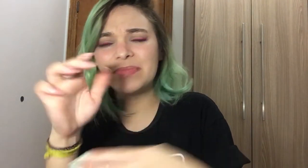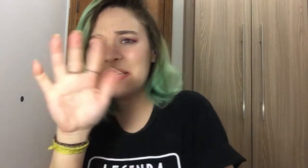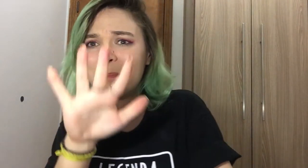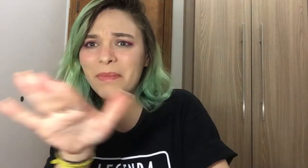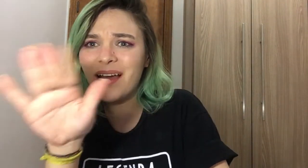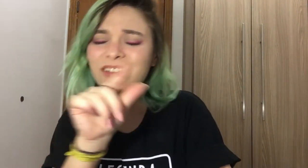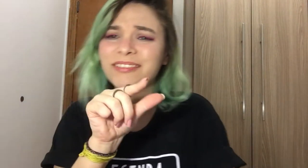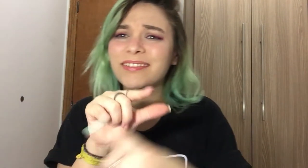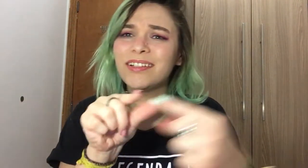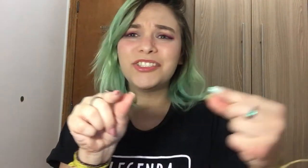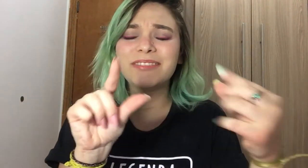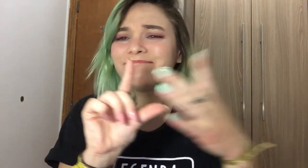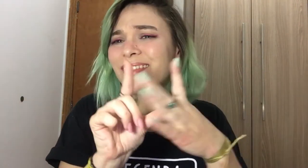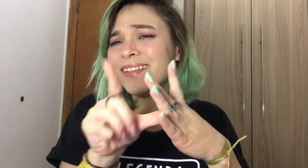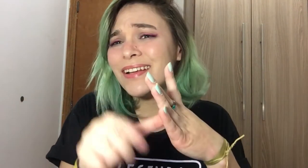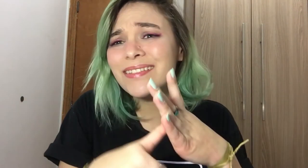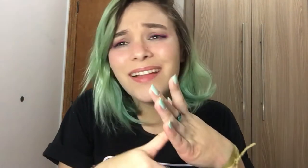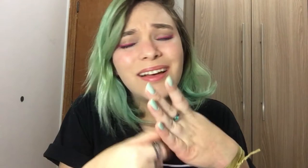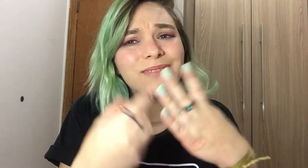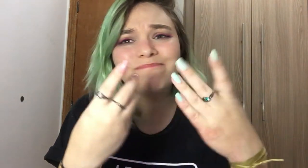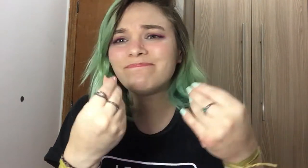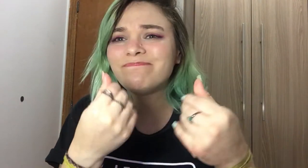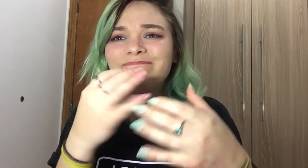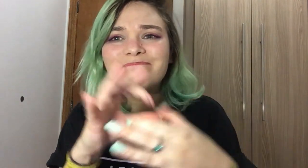contexto da cena. É bem falho mesmo.